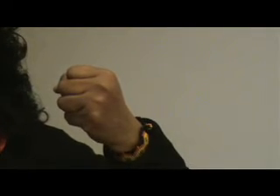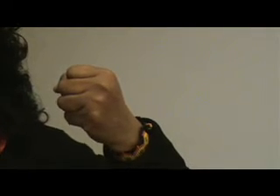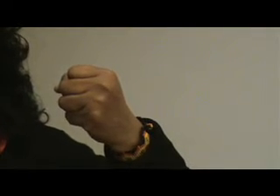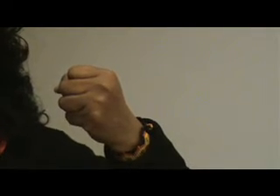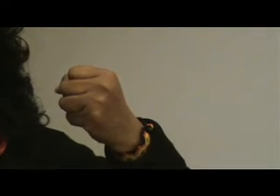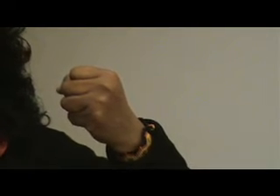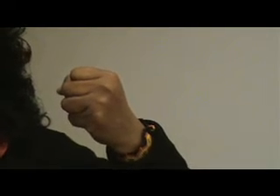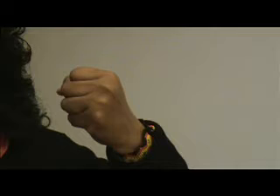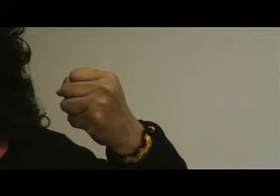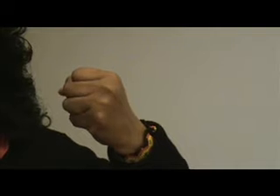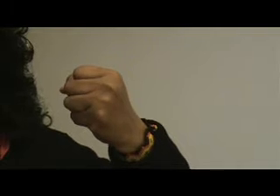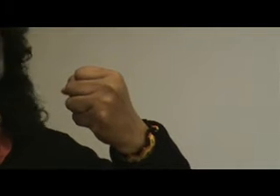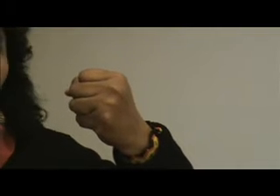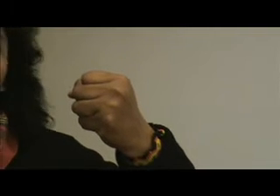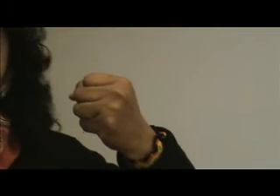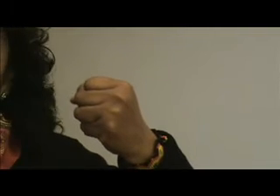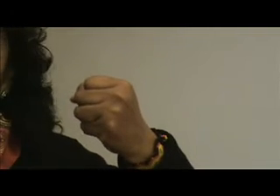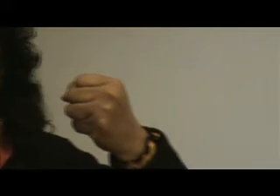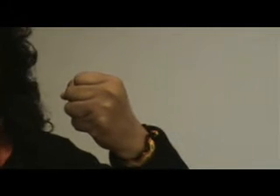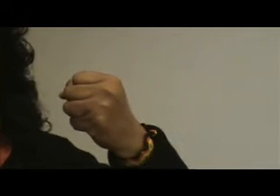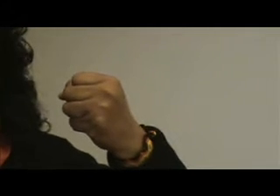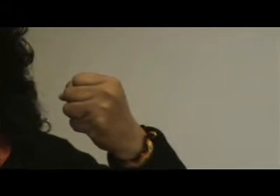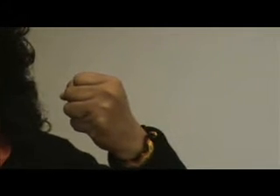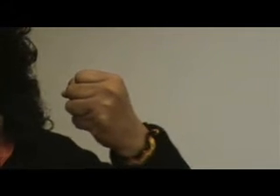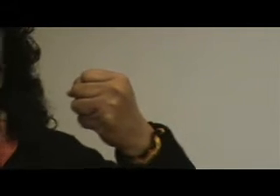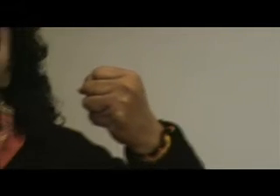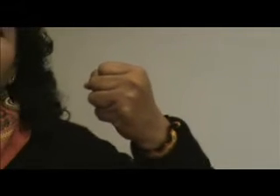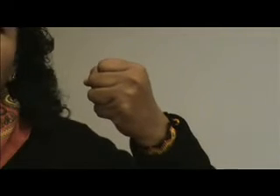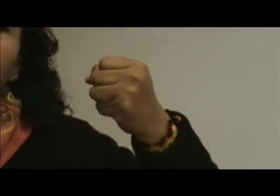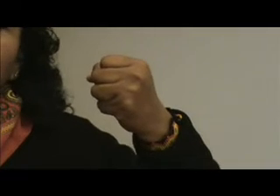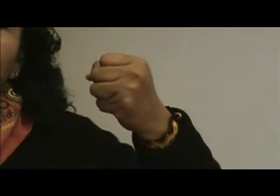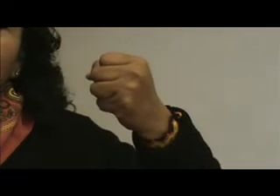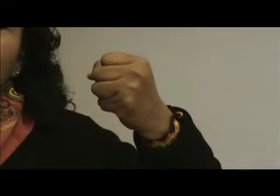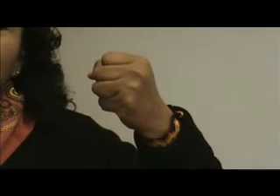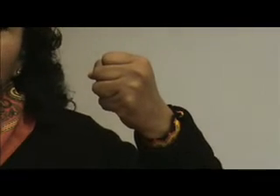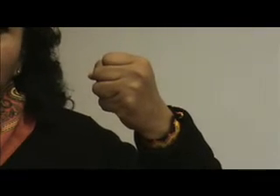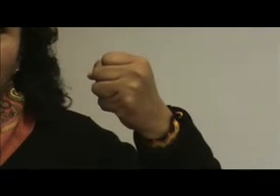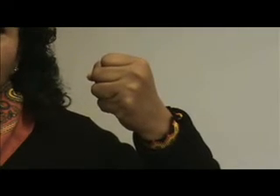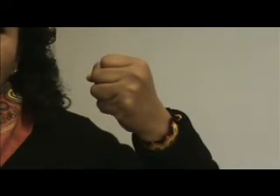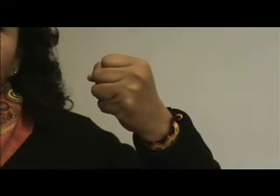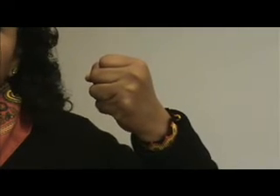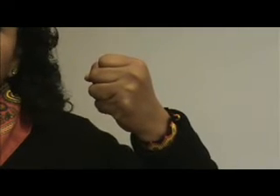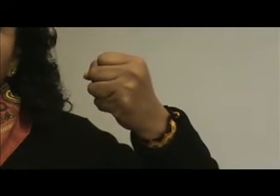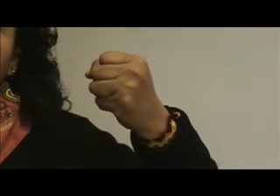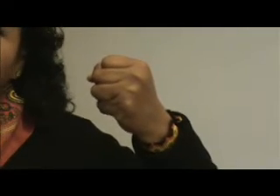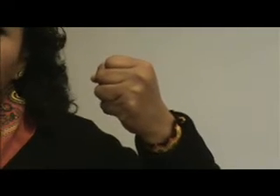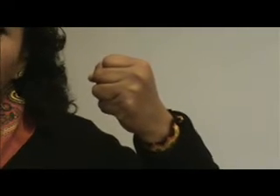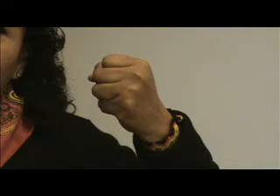Se hicieron muchísimas actividades. Nuevamente, el nombre de Atenco,